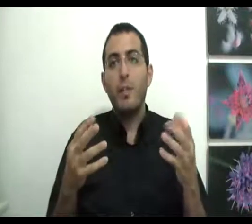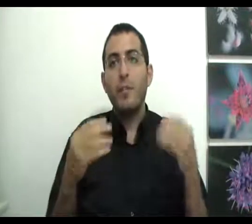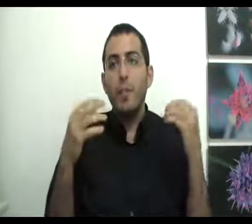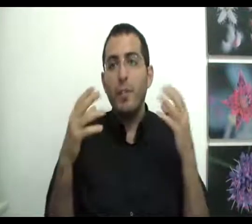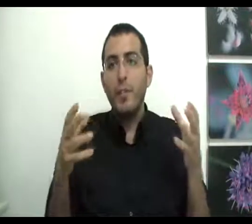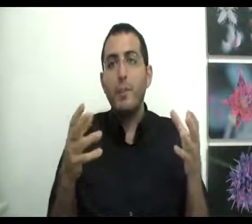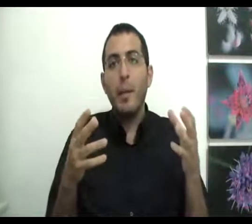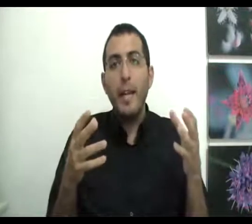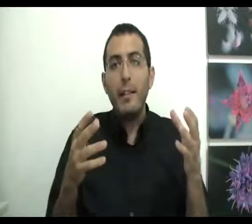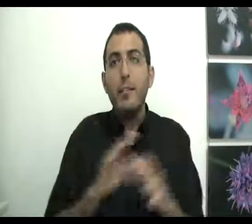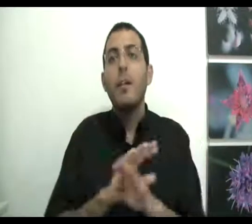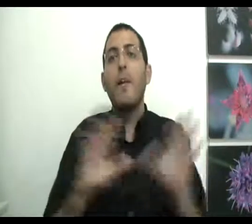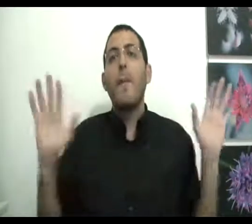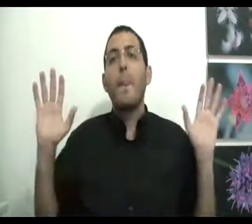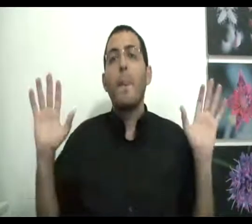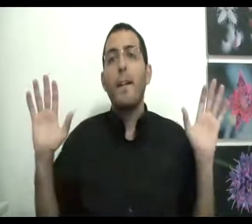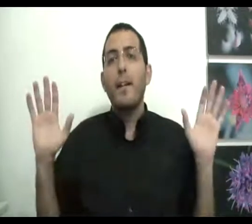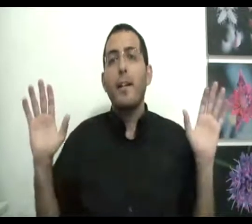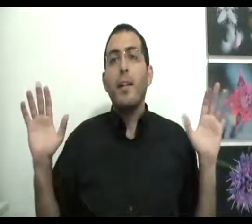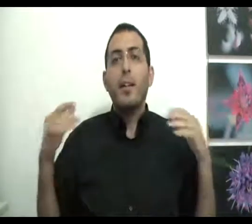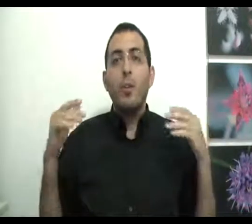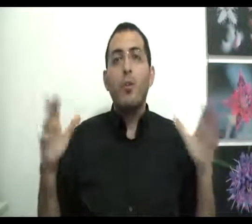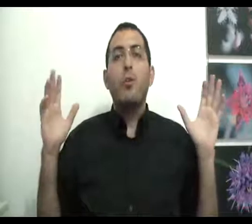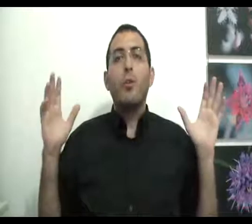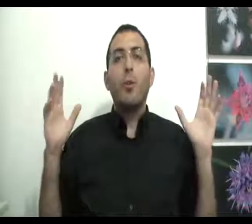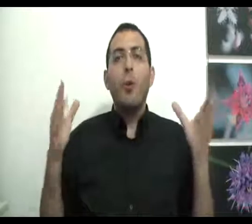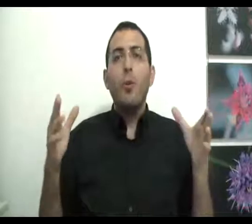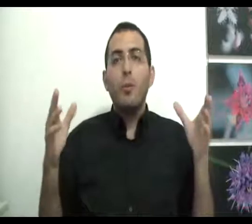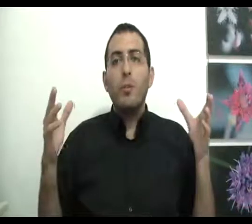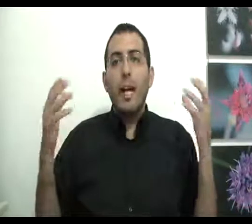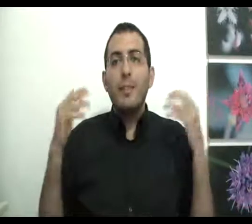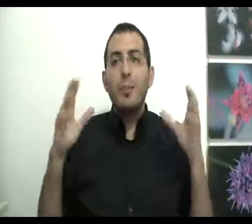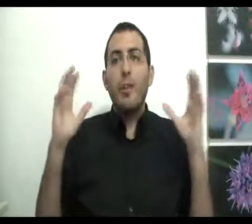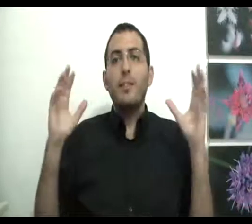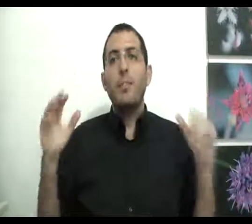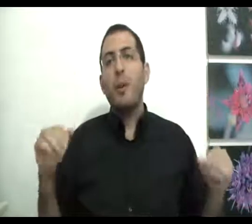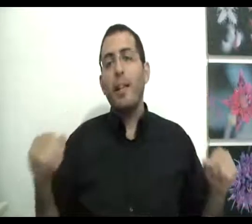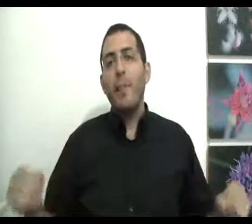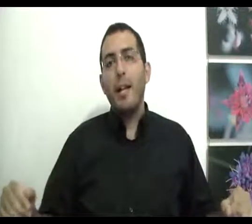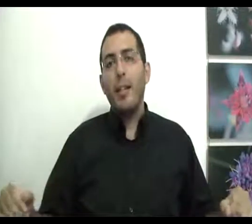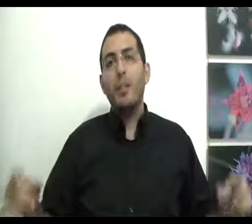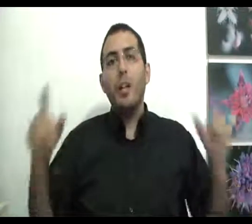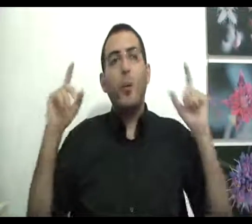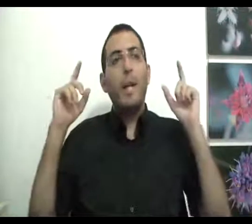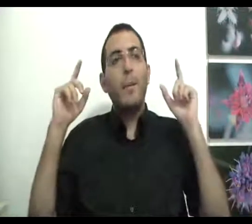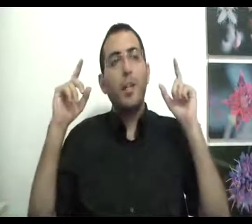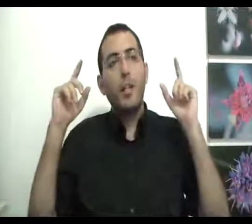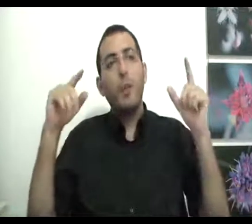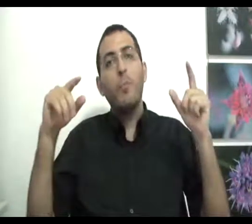אבל מי שיבין את זה באמת, הוא עצמו יהיה סיפור אגדה מהלך, ושאלה כולם המשך יום